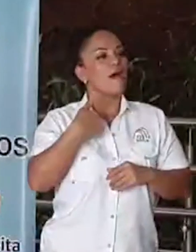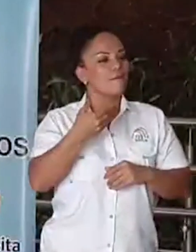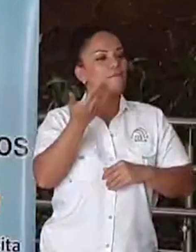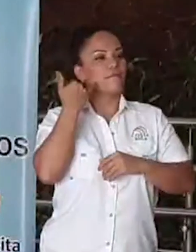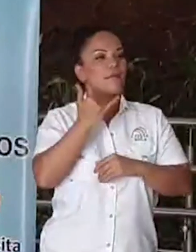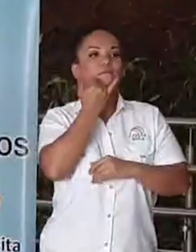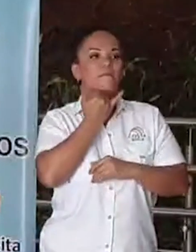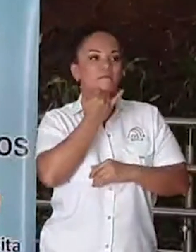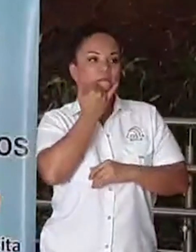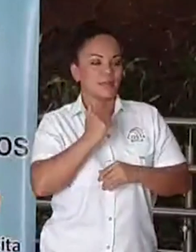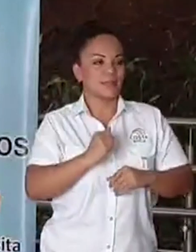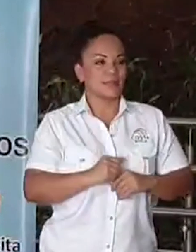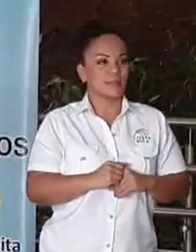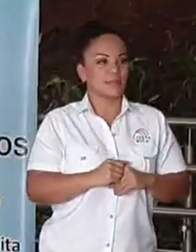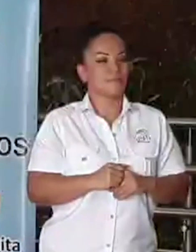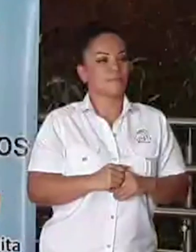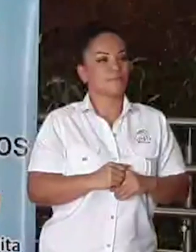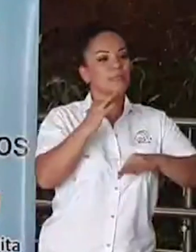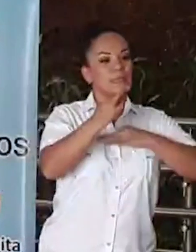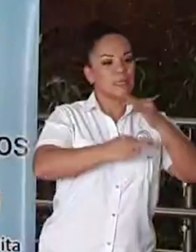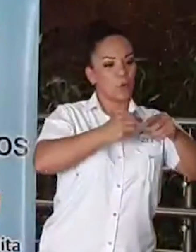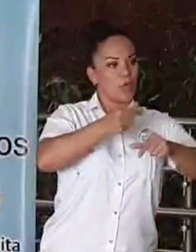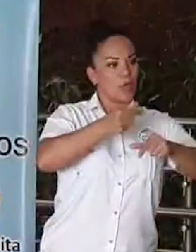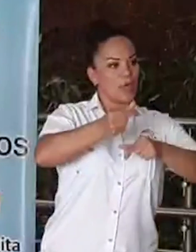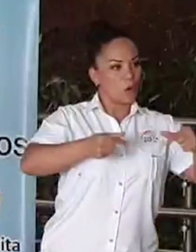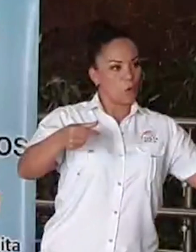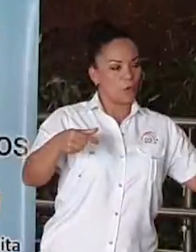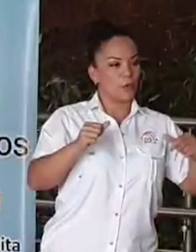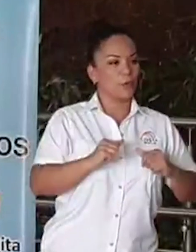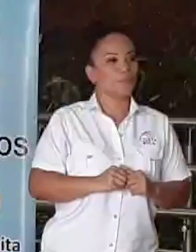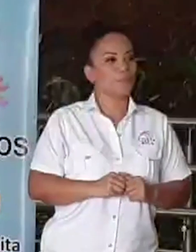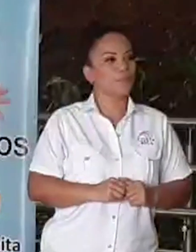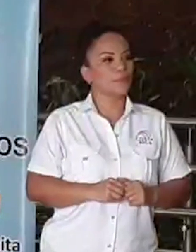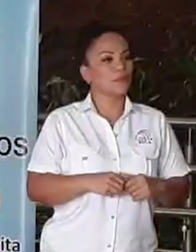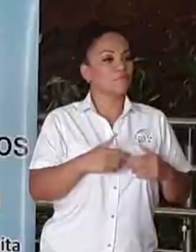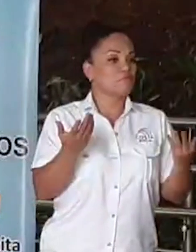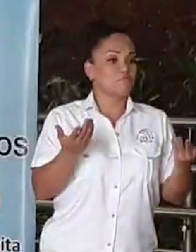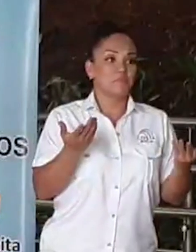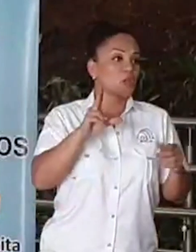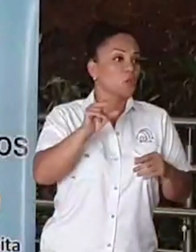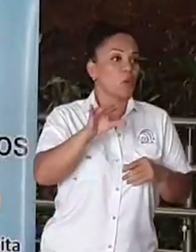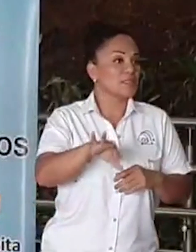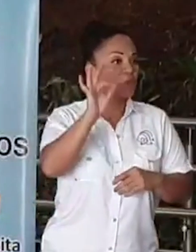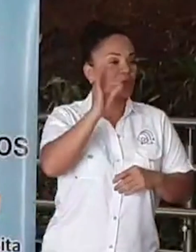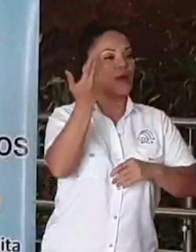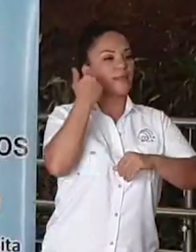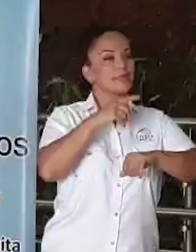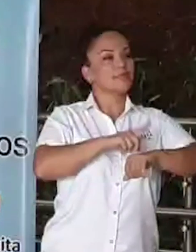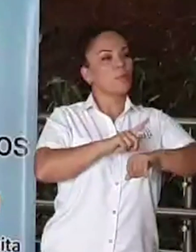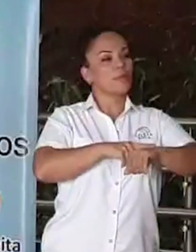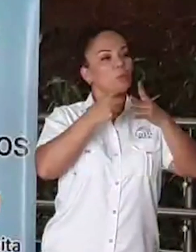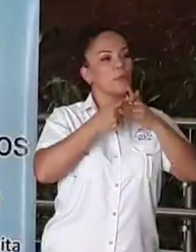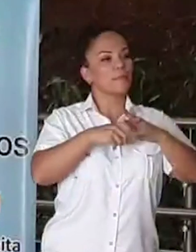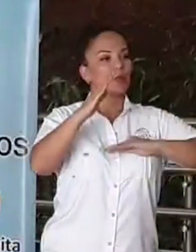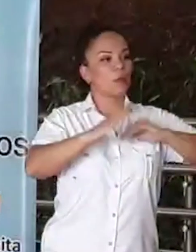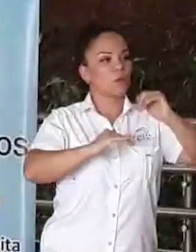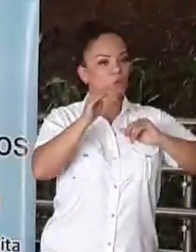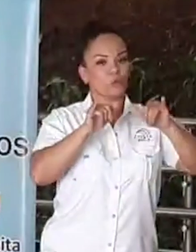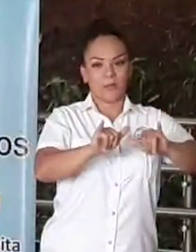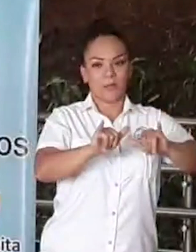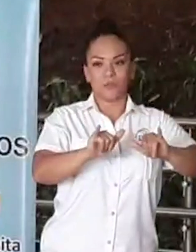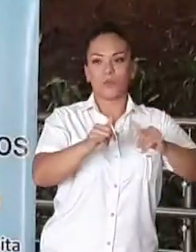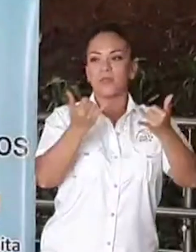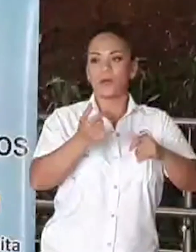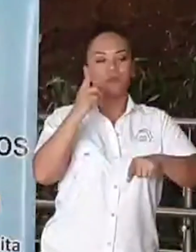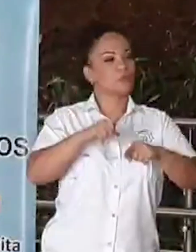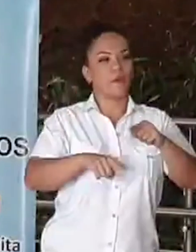de origen geológico, que no las encontraron en el momento en que empezaron a construir eso, y ya no se va